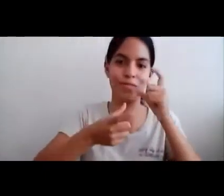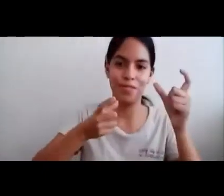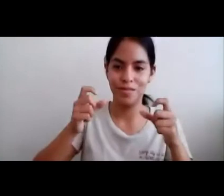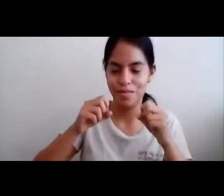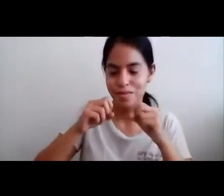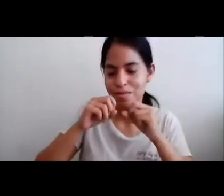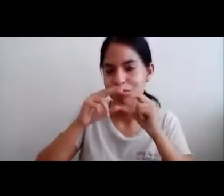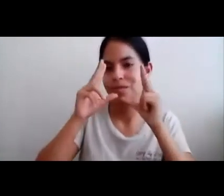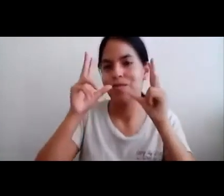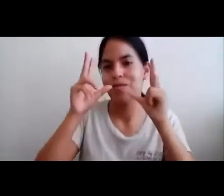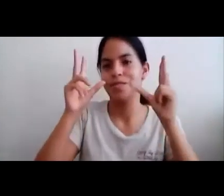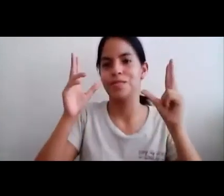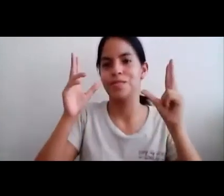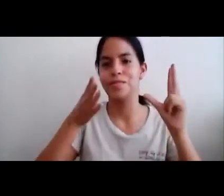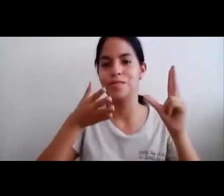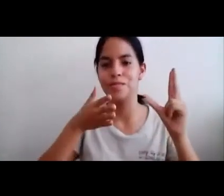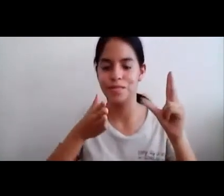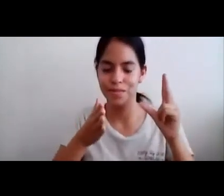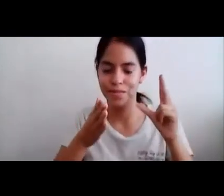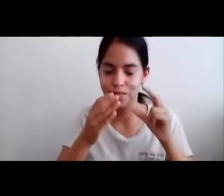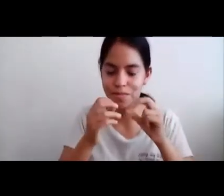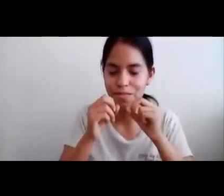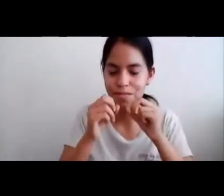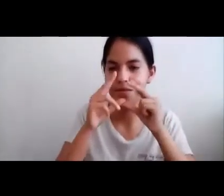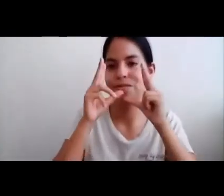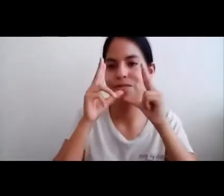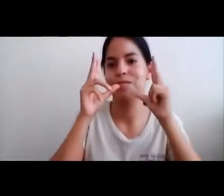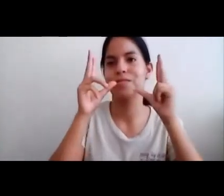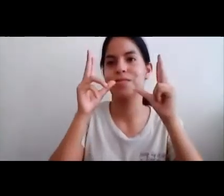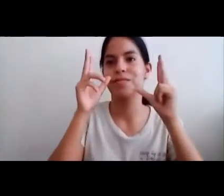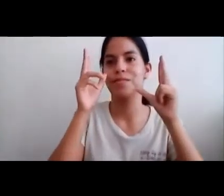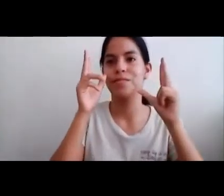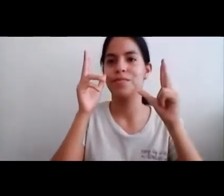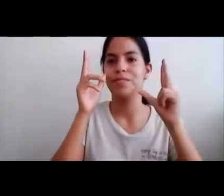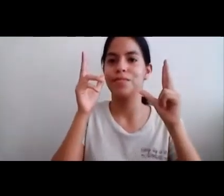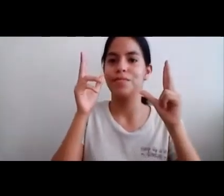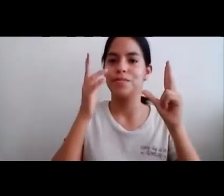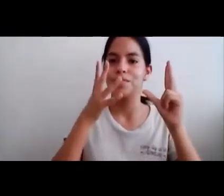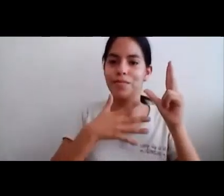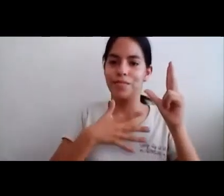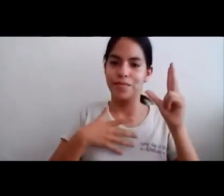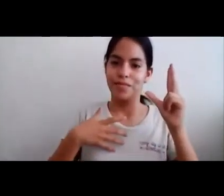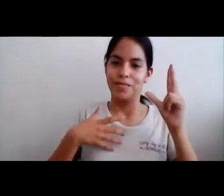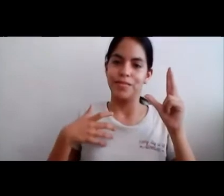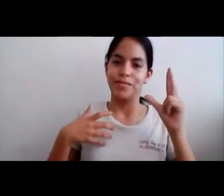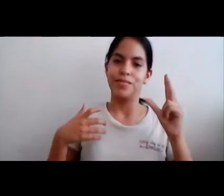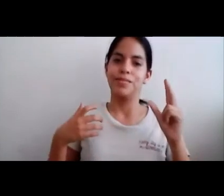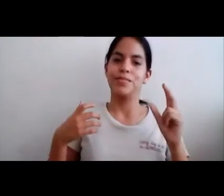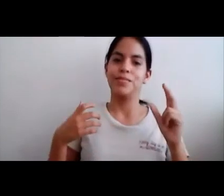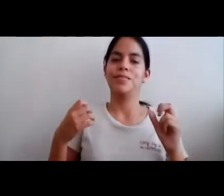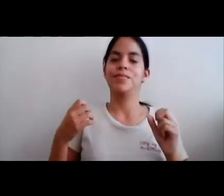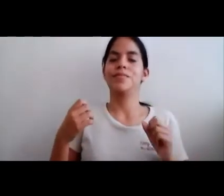pudo Despertar Así es Como también Despertaron Los sirvientes Y todos En el reino Pudieron Despertar